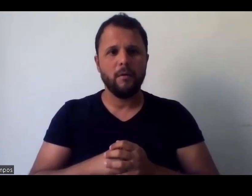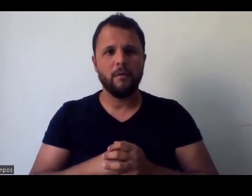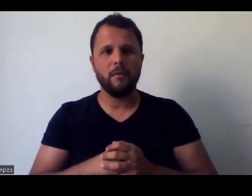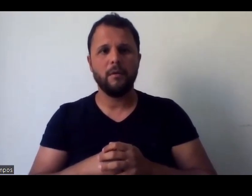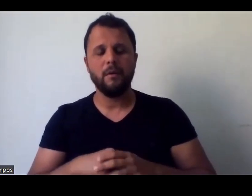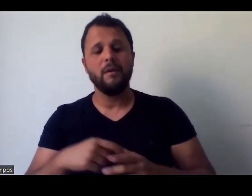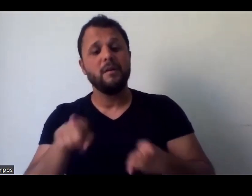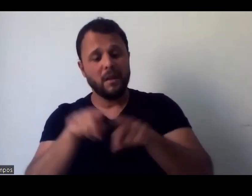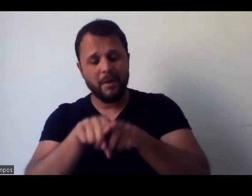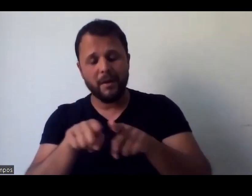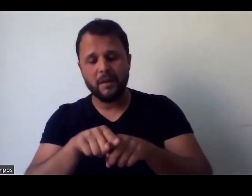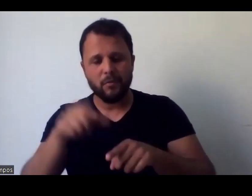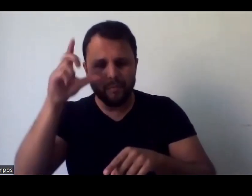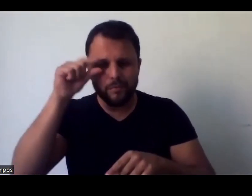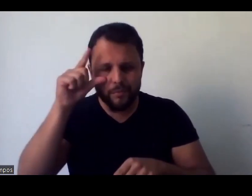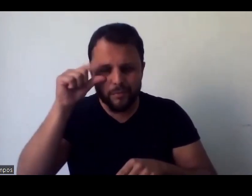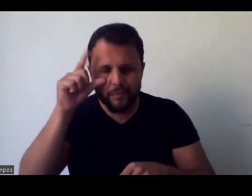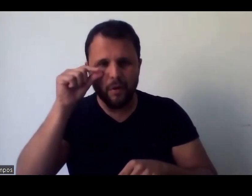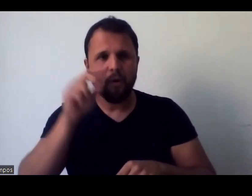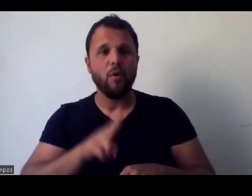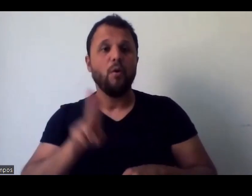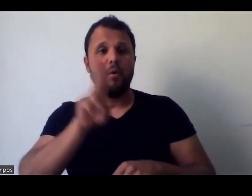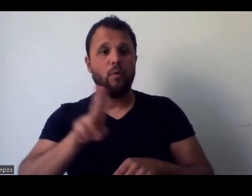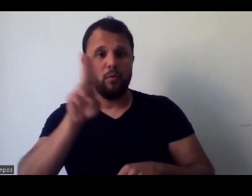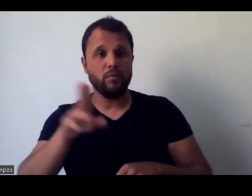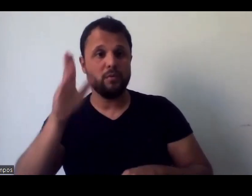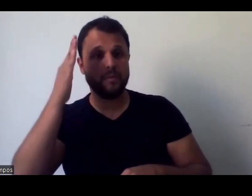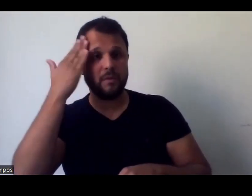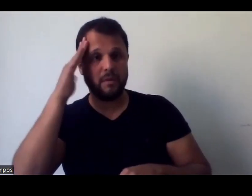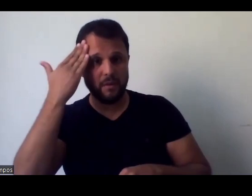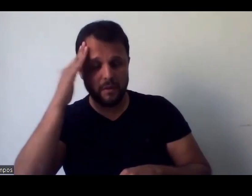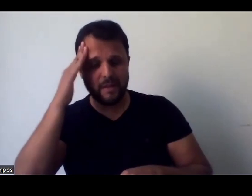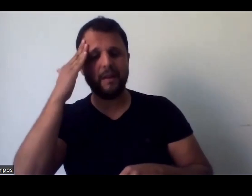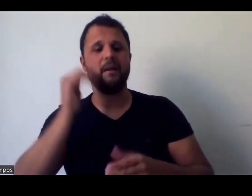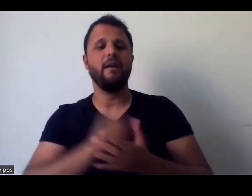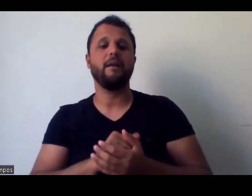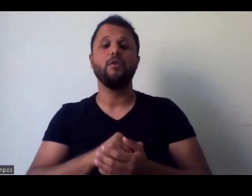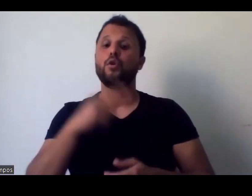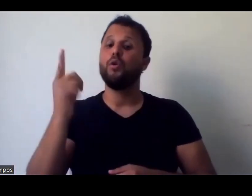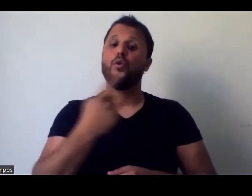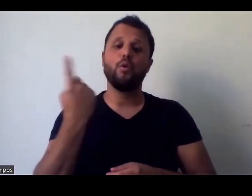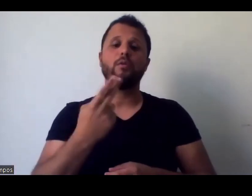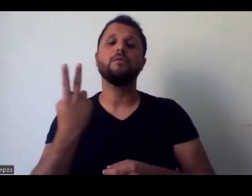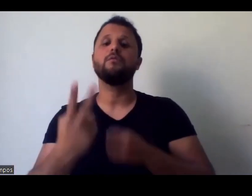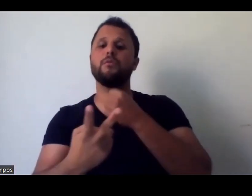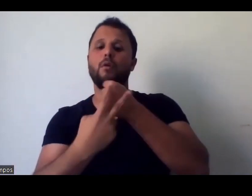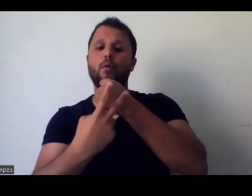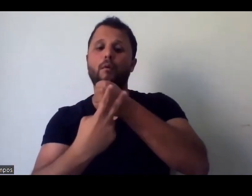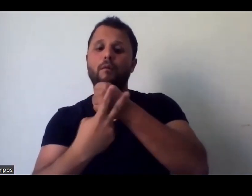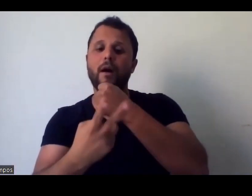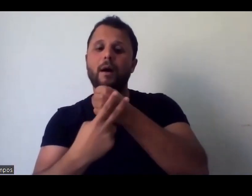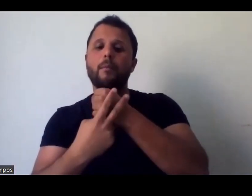baixa visão, uso e sei que as pessoas com deficiências visuais usam os verbos ver, olhar, sem problema algum. Então,